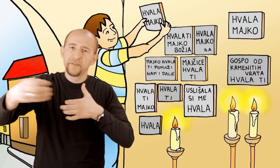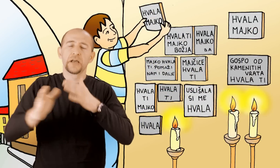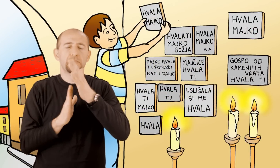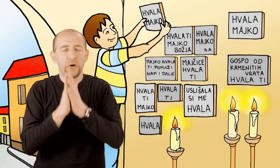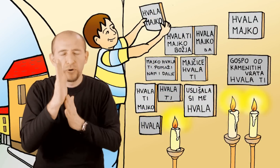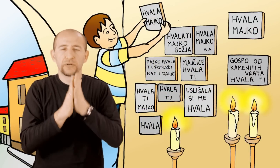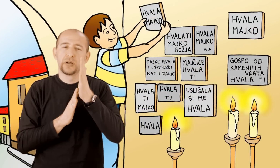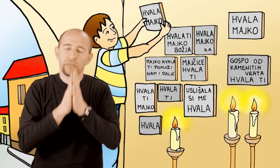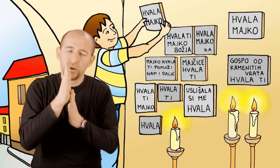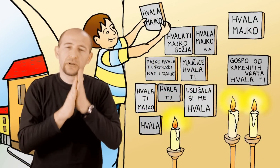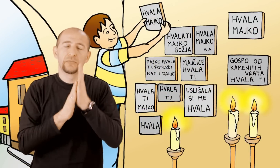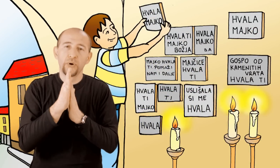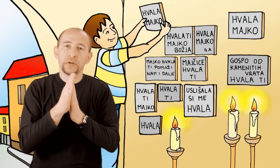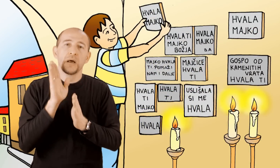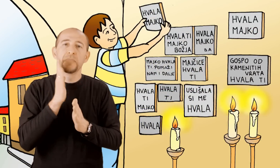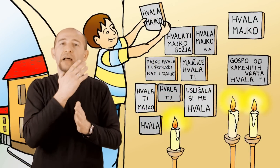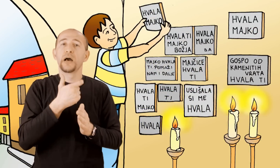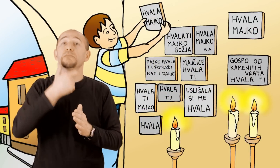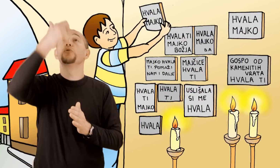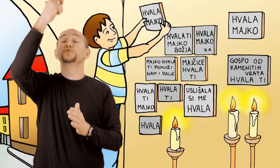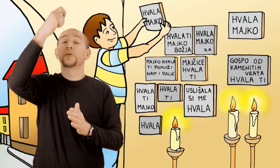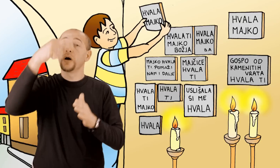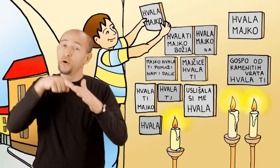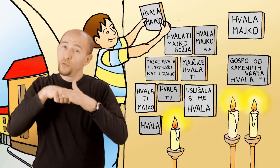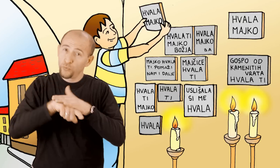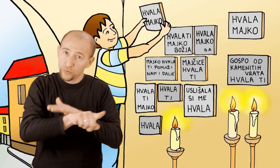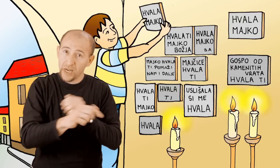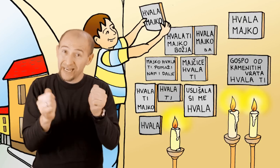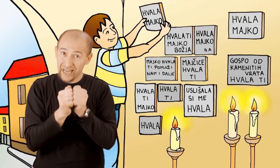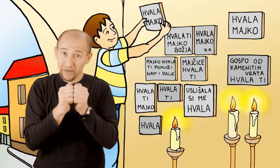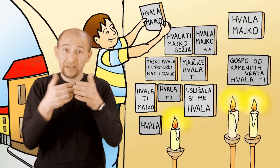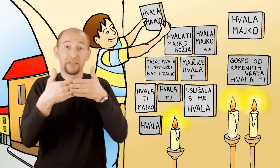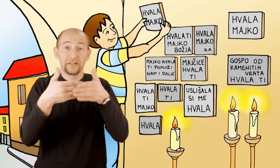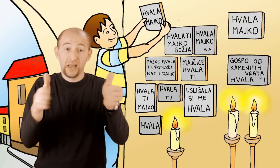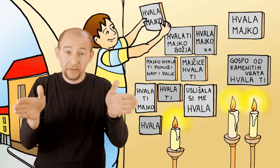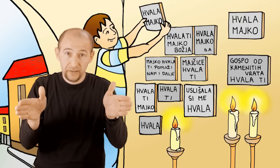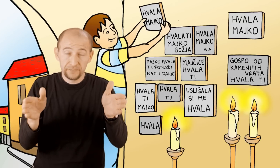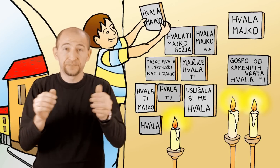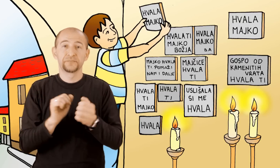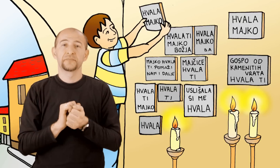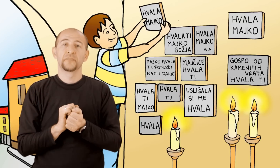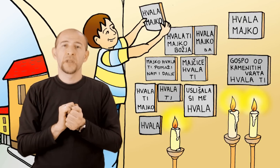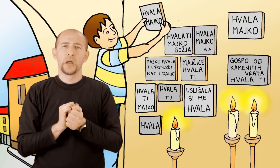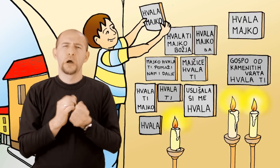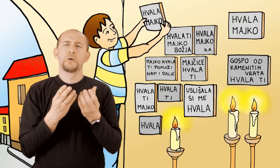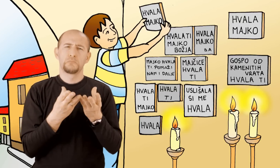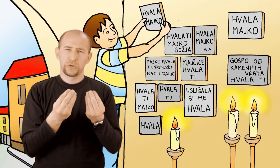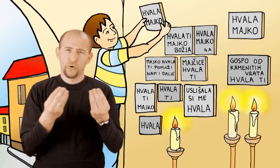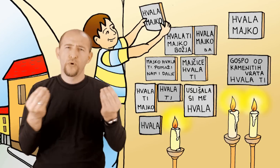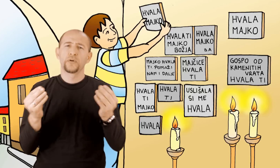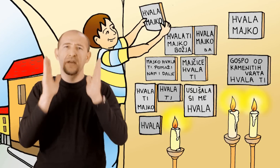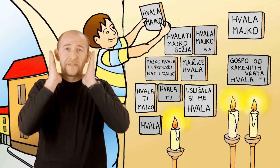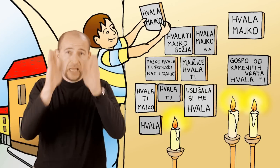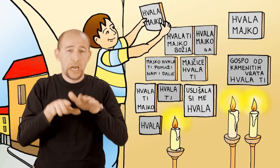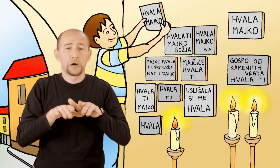U međuvremenu ljudi su se nastavili moliti majci Božije u kamenitim vratima. Mnogi su zahvalni